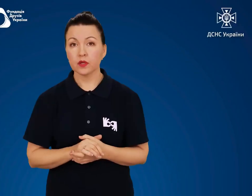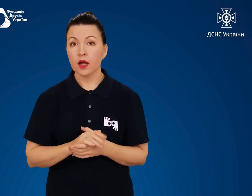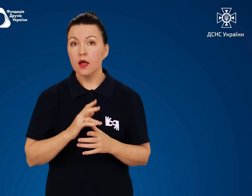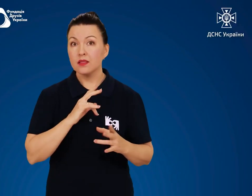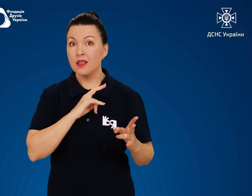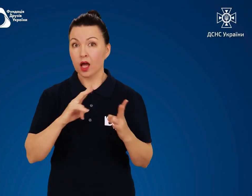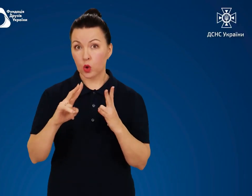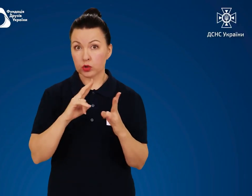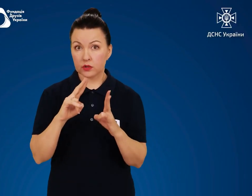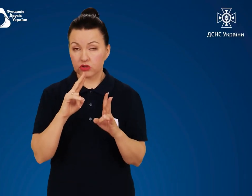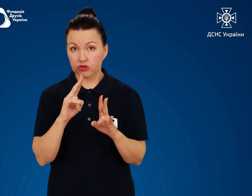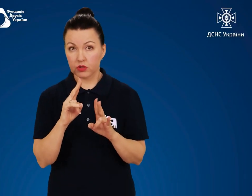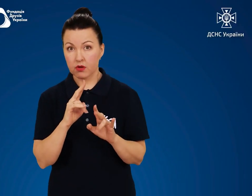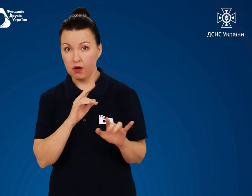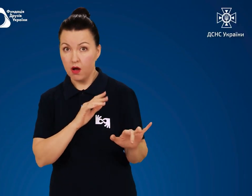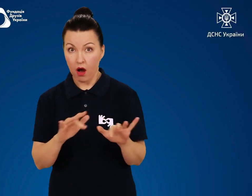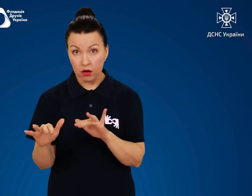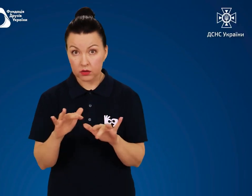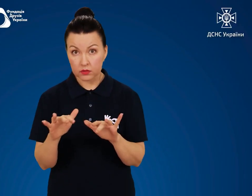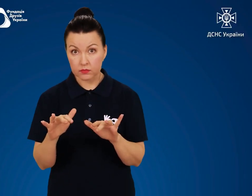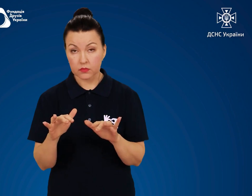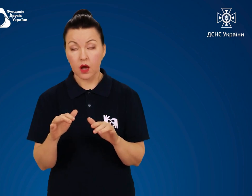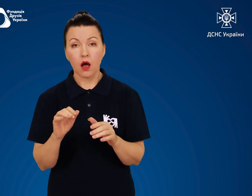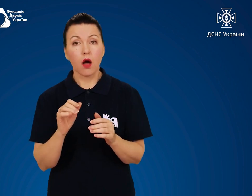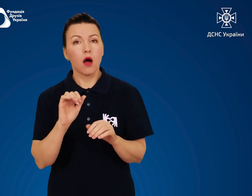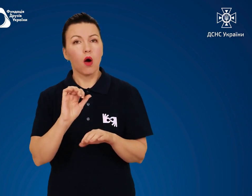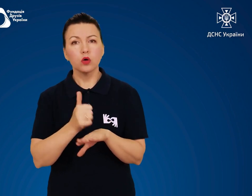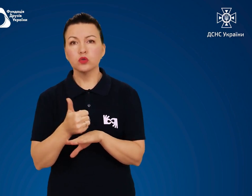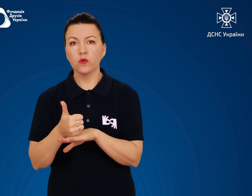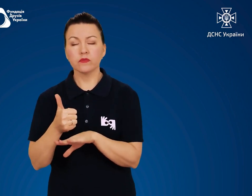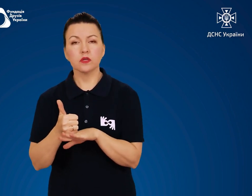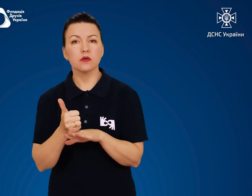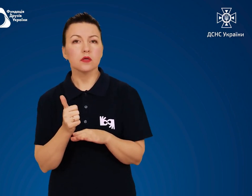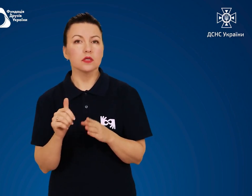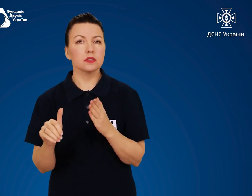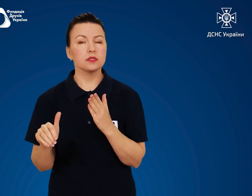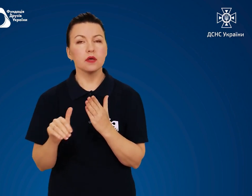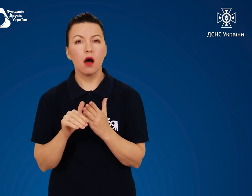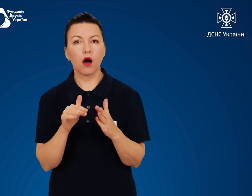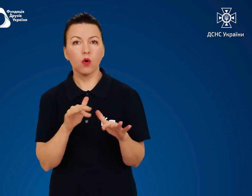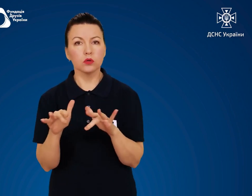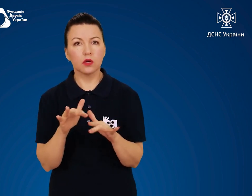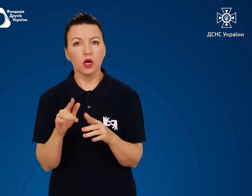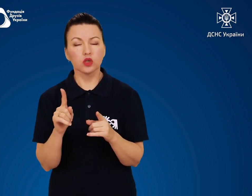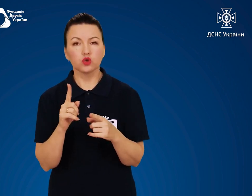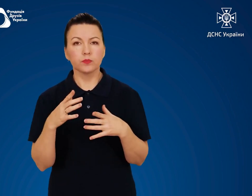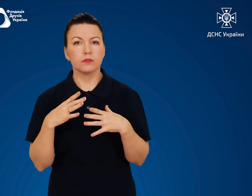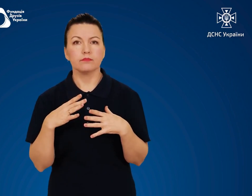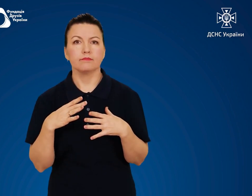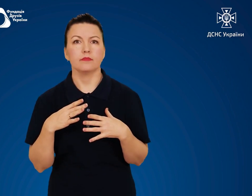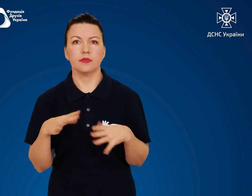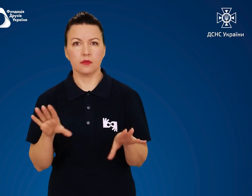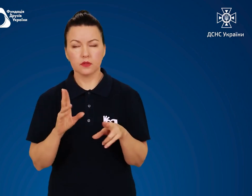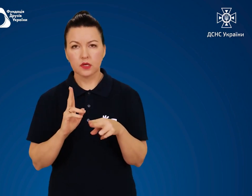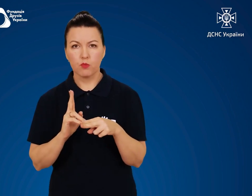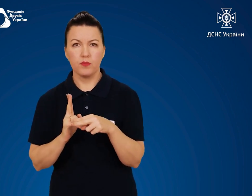Терористичний акт Основні заходи щодо запобігання можливого терористичного акту